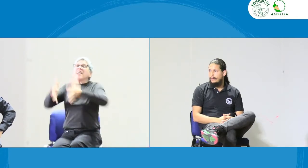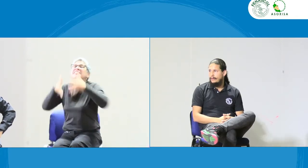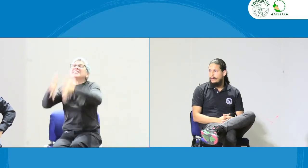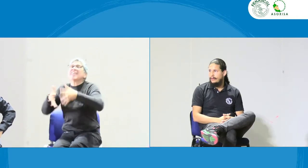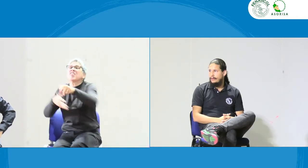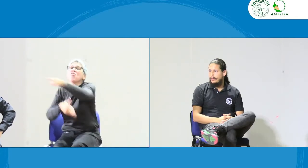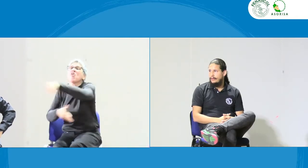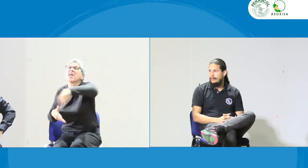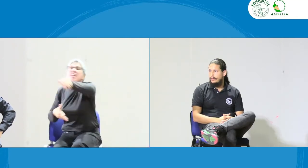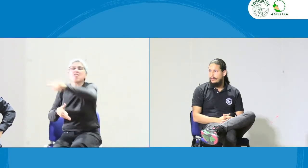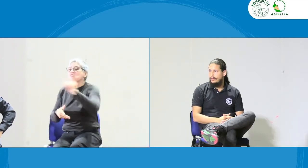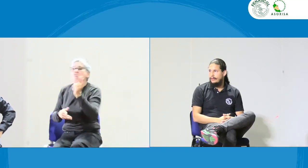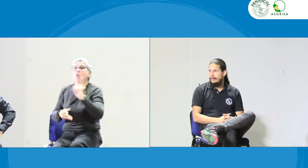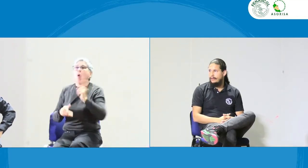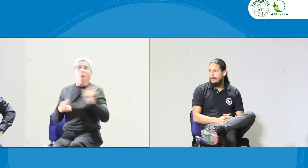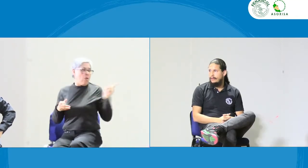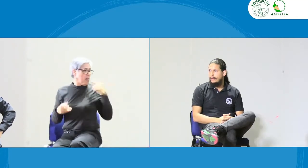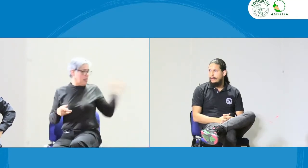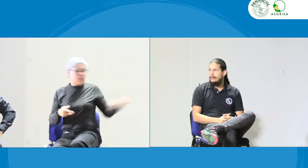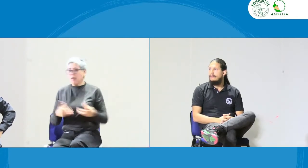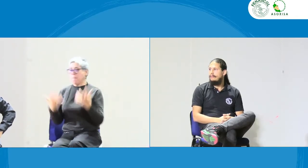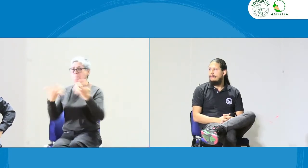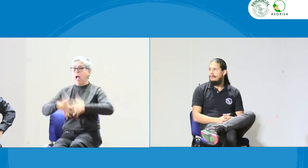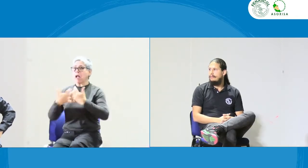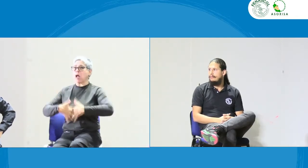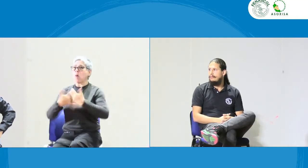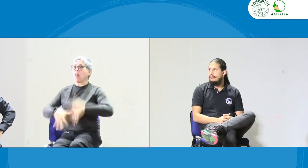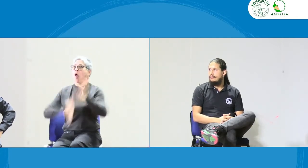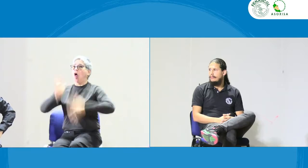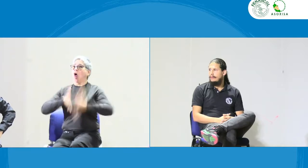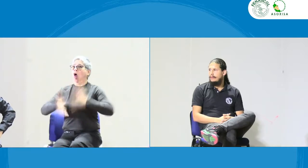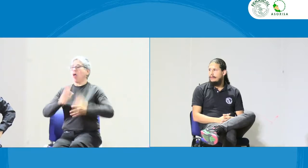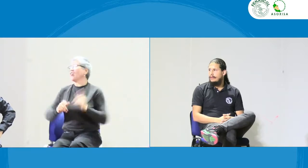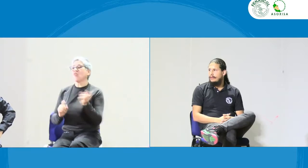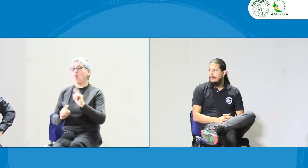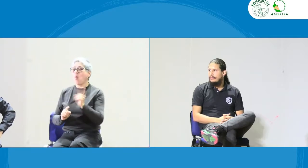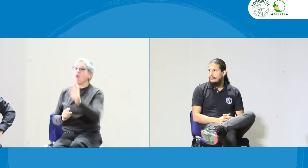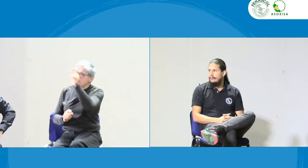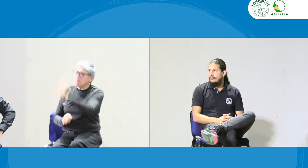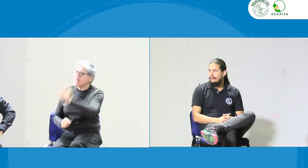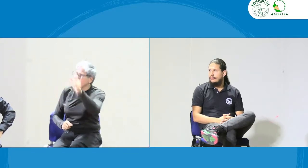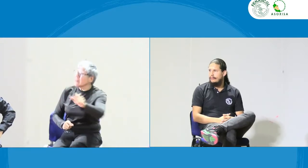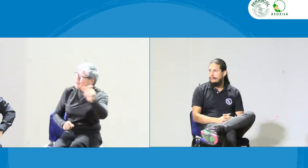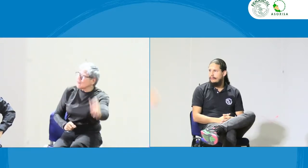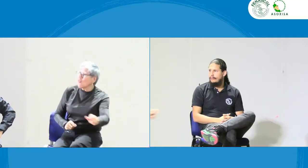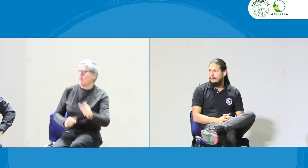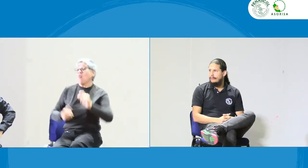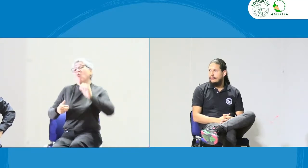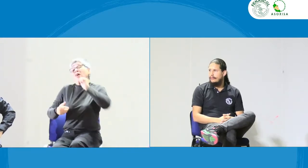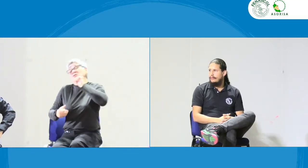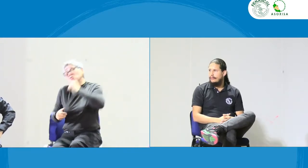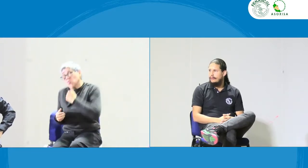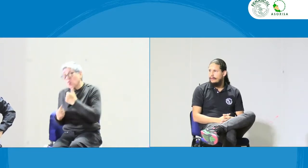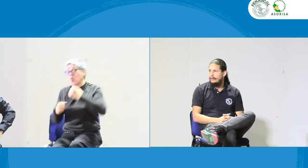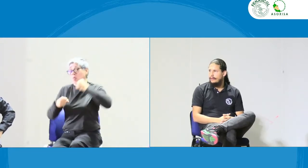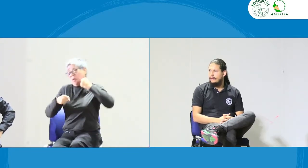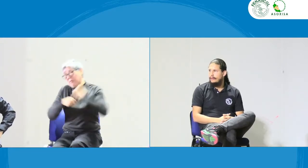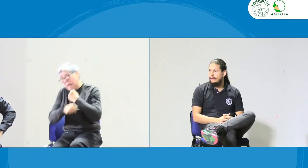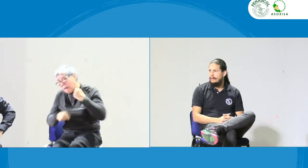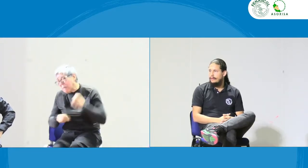interpretación está cambiando. Porque no es un servicio de interpretación de manera automática. Estamos hablando de personas